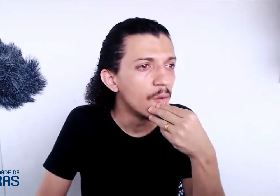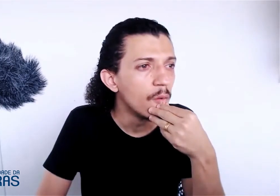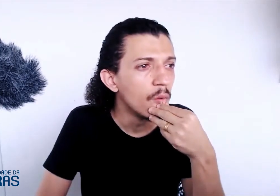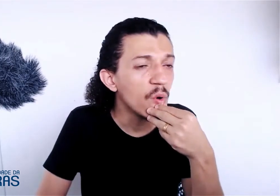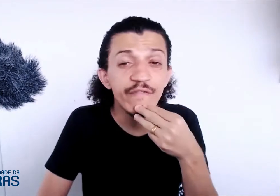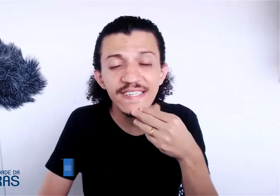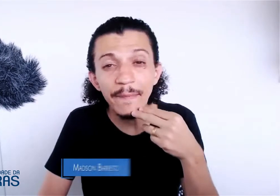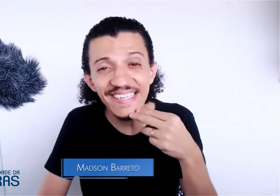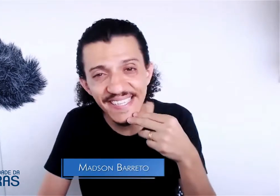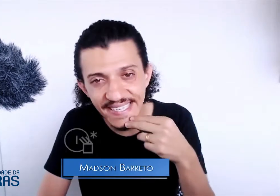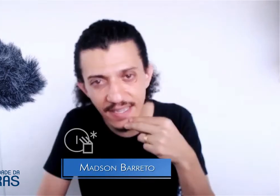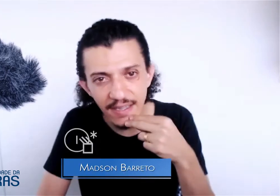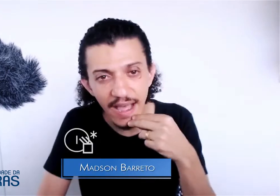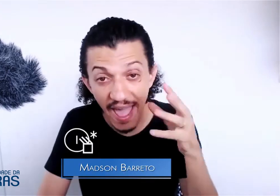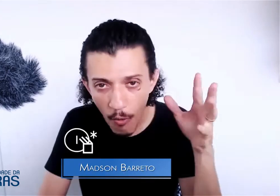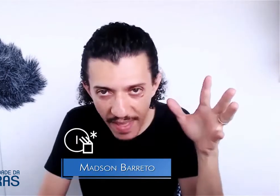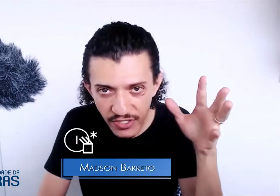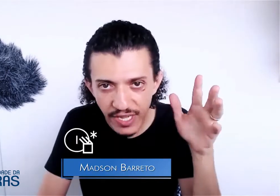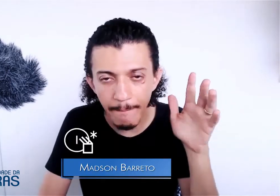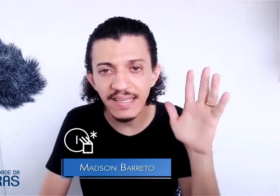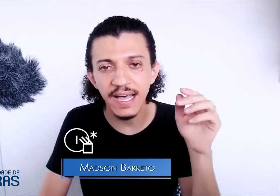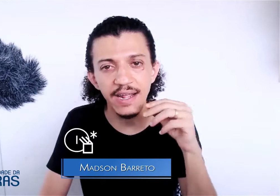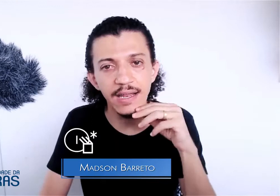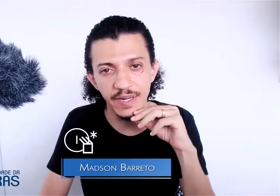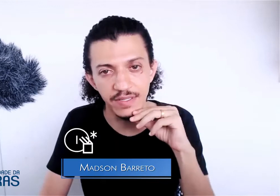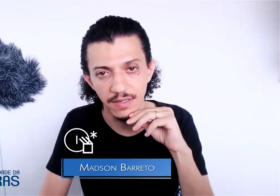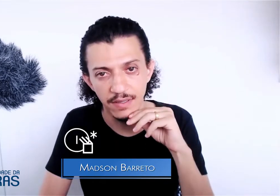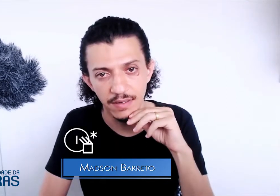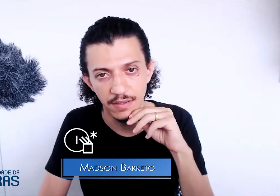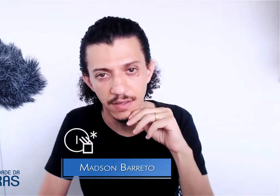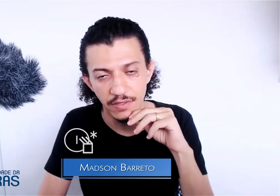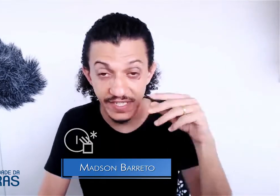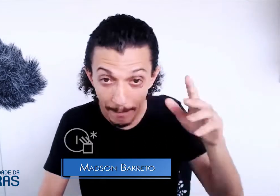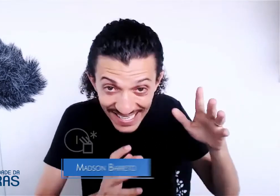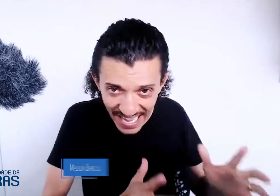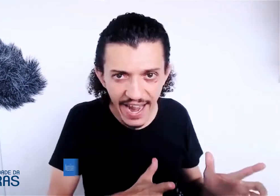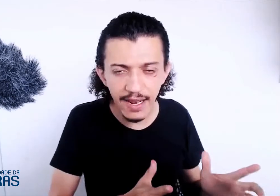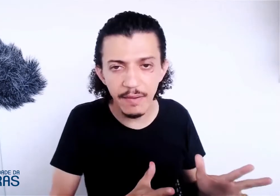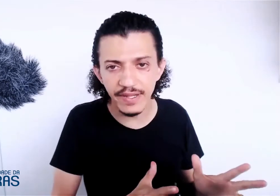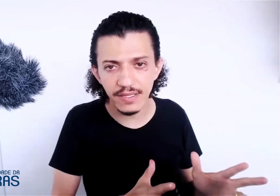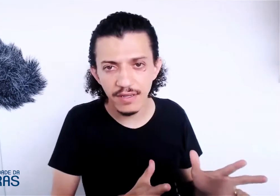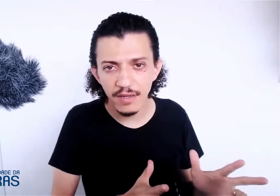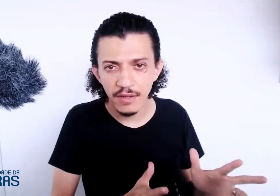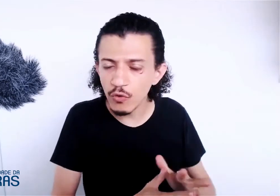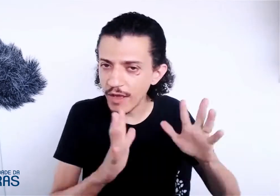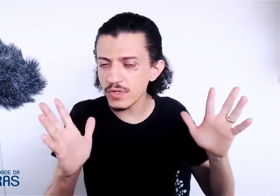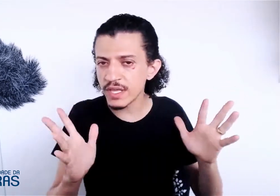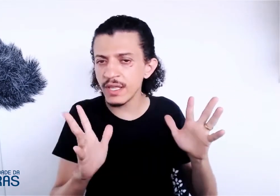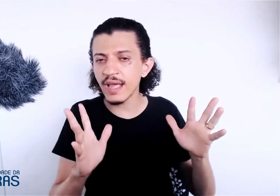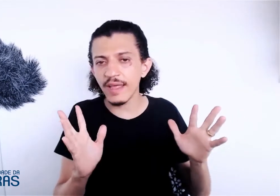O que você precisa realmente é pensar em Libras. Se você pensar em Libras, você vai conseguir entender